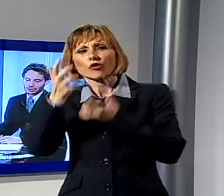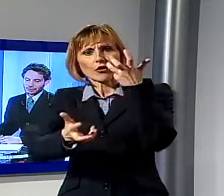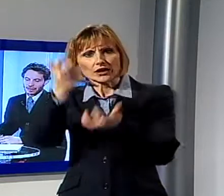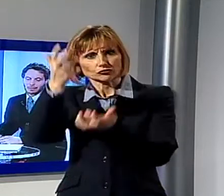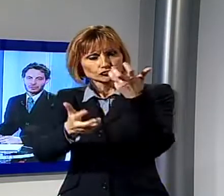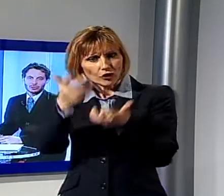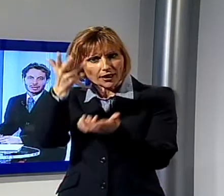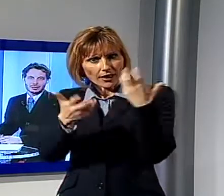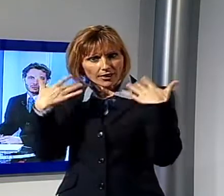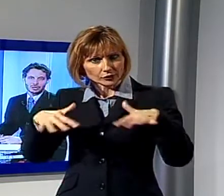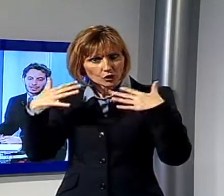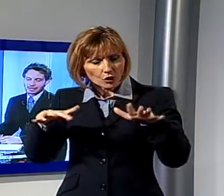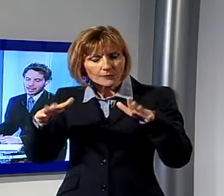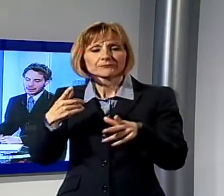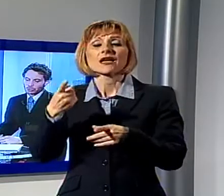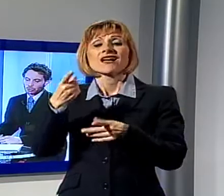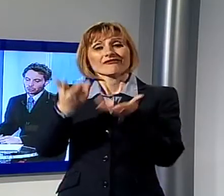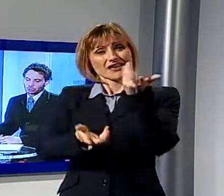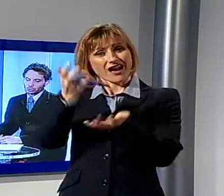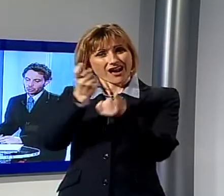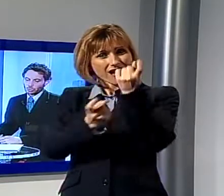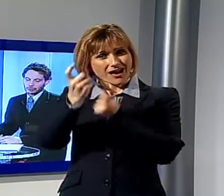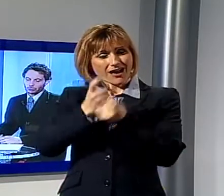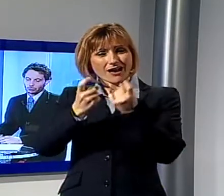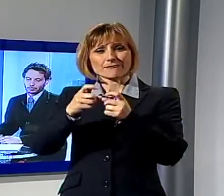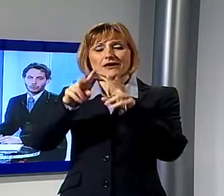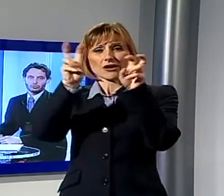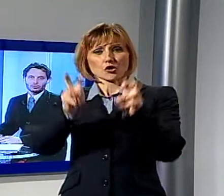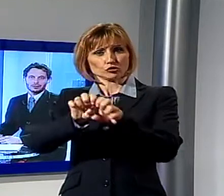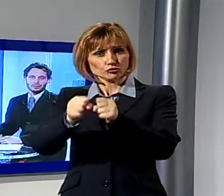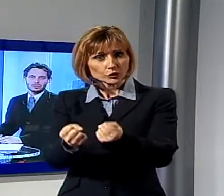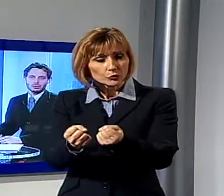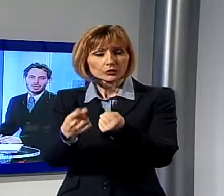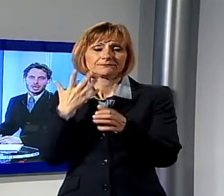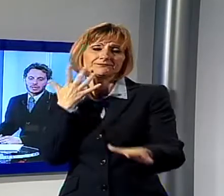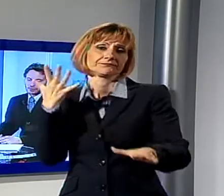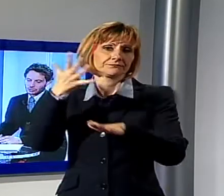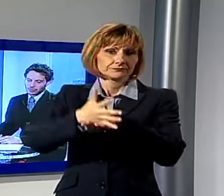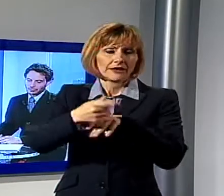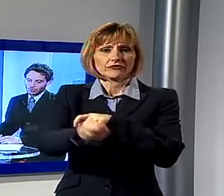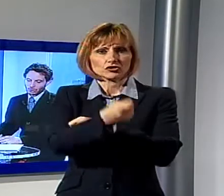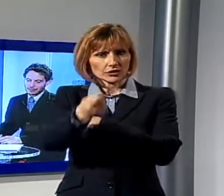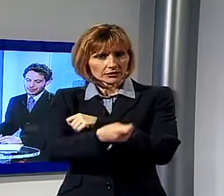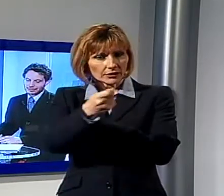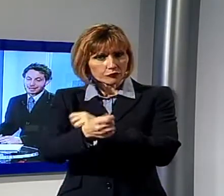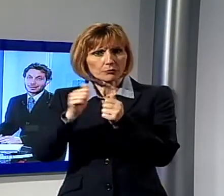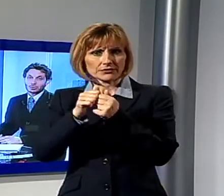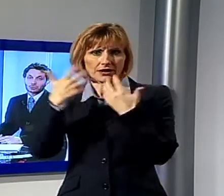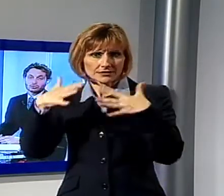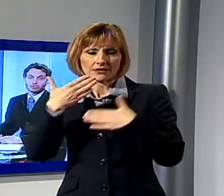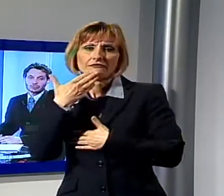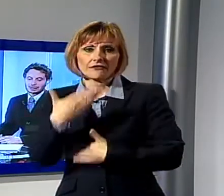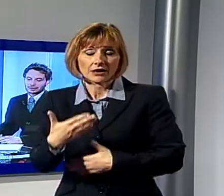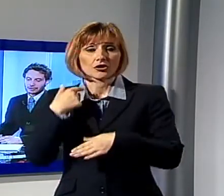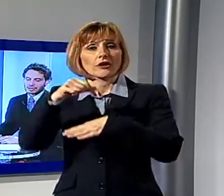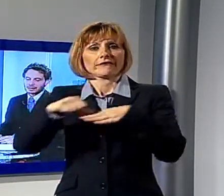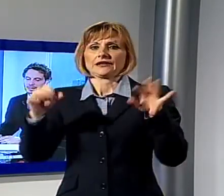'Agostino. Le fiamme sono state generate da un cortocircuito sul posto, sono intervenuti i vigili del fuoco di Petrasanta, non